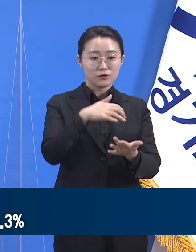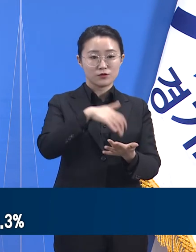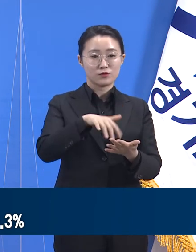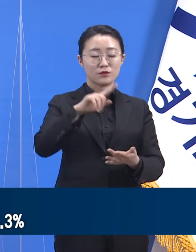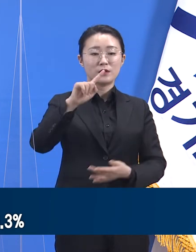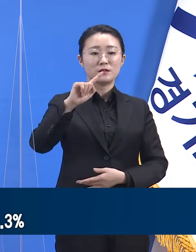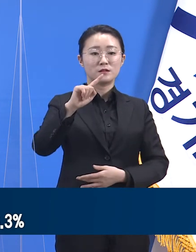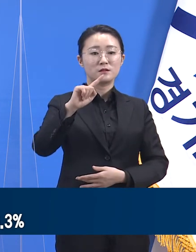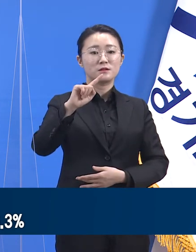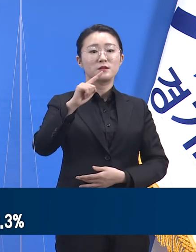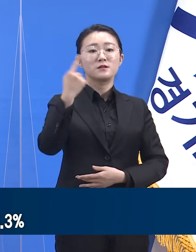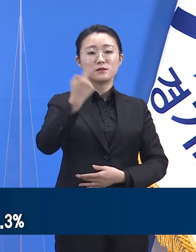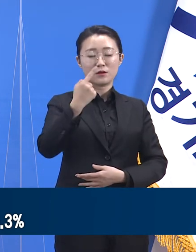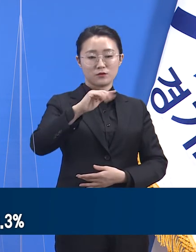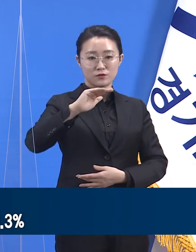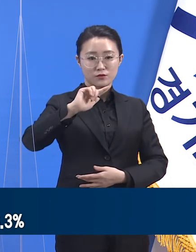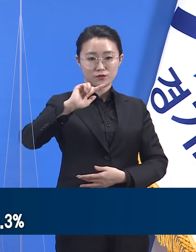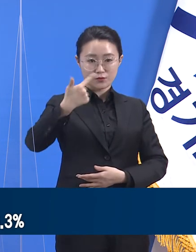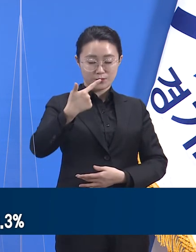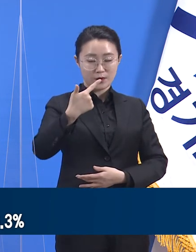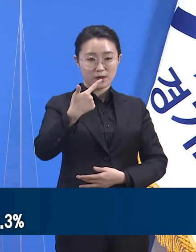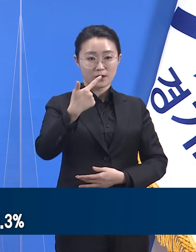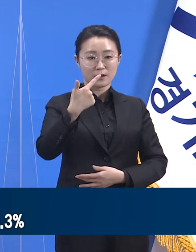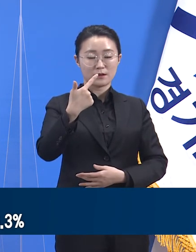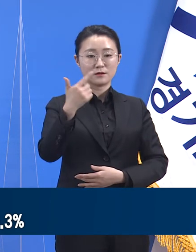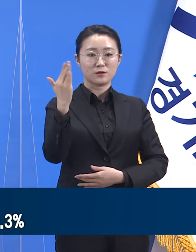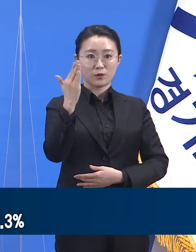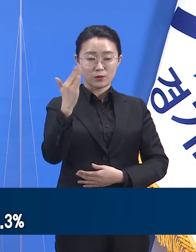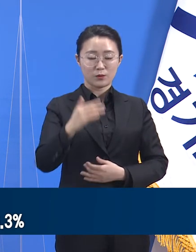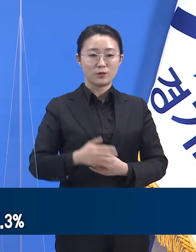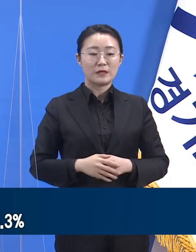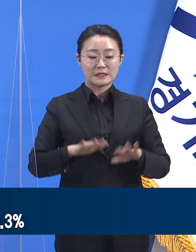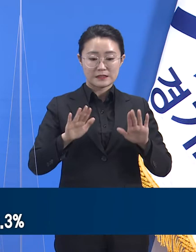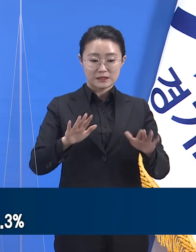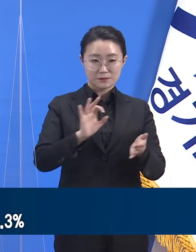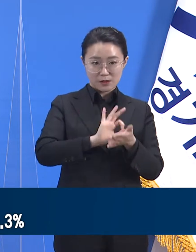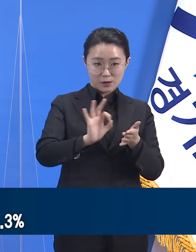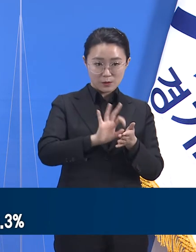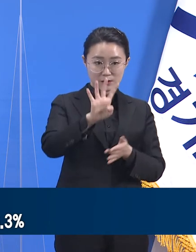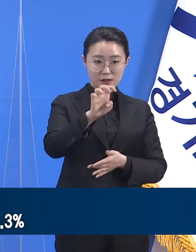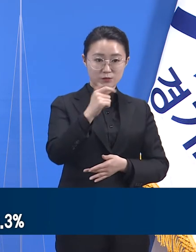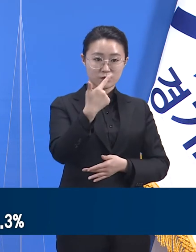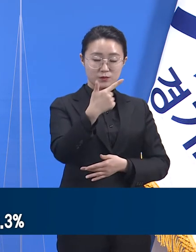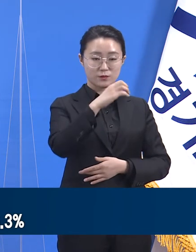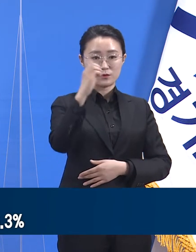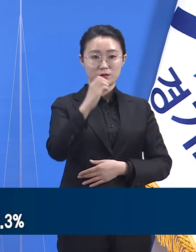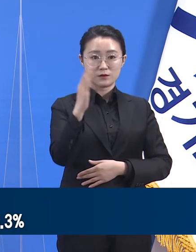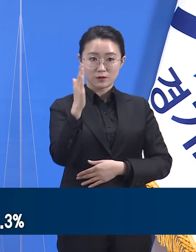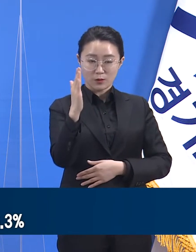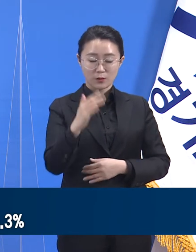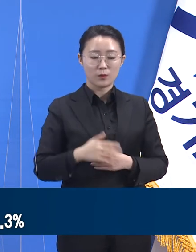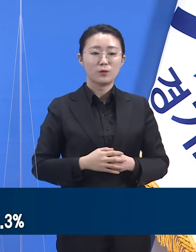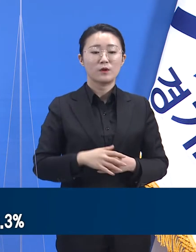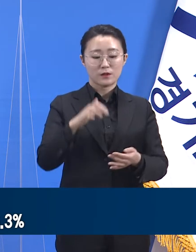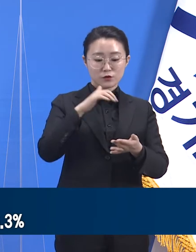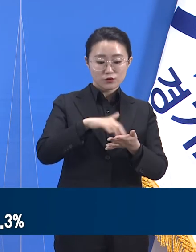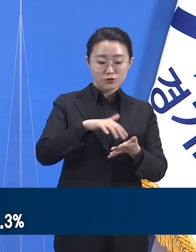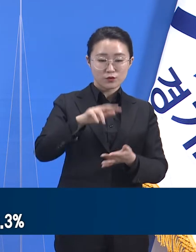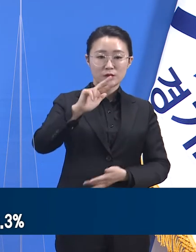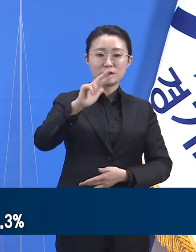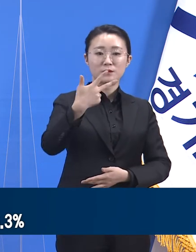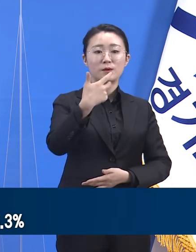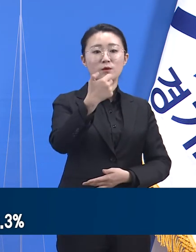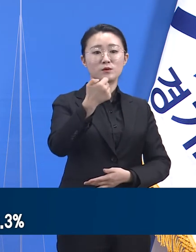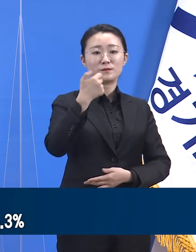현재 병상 가동률은 46.3%로 757개 병상을